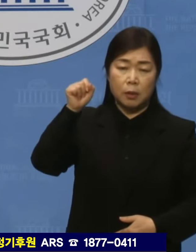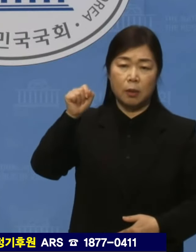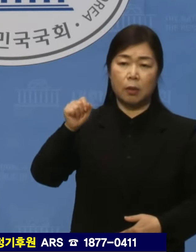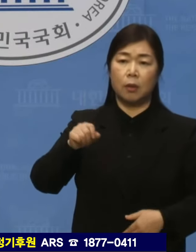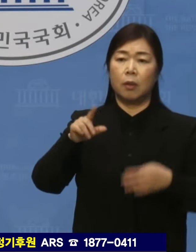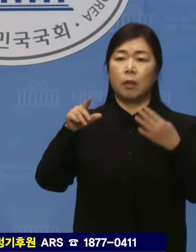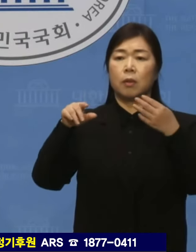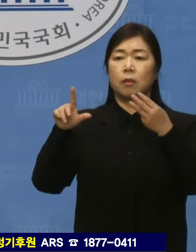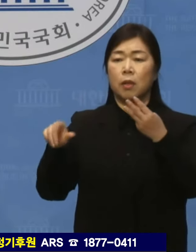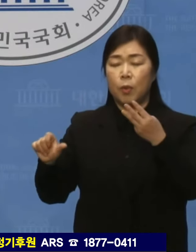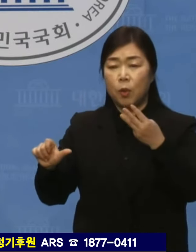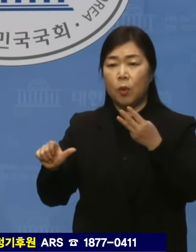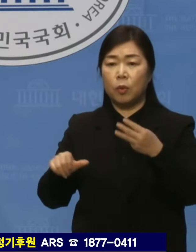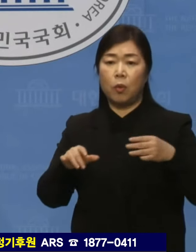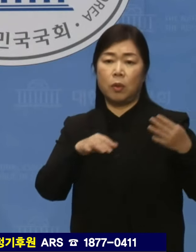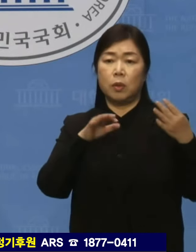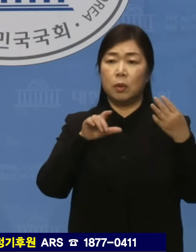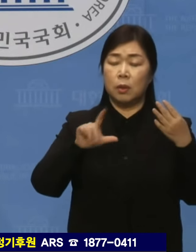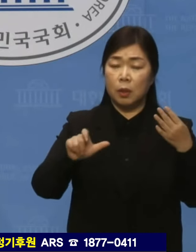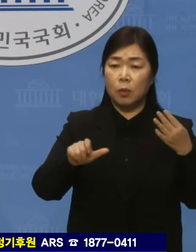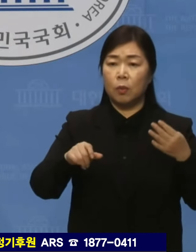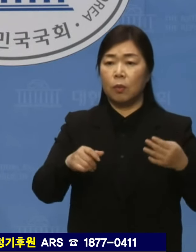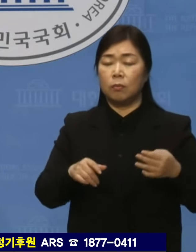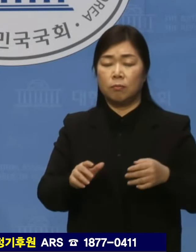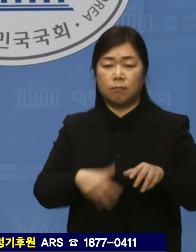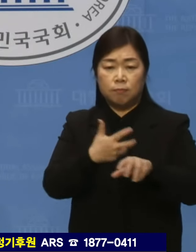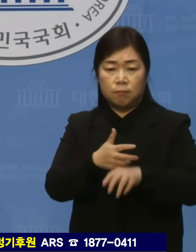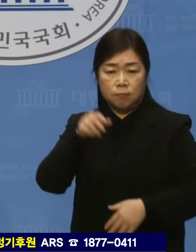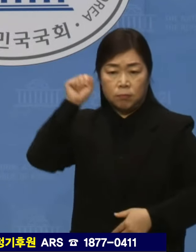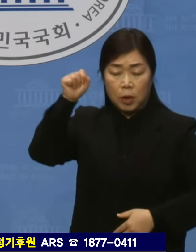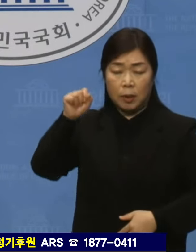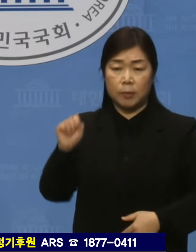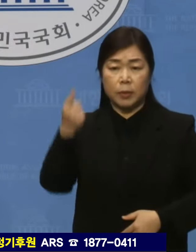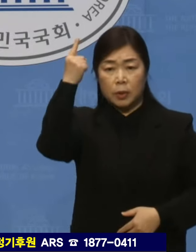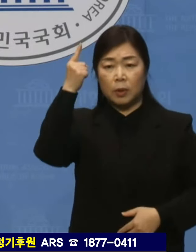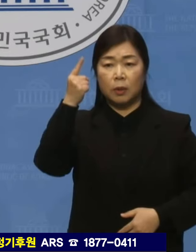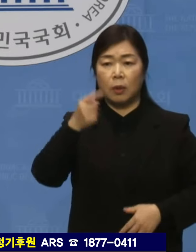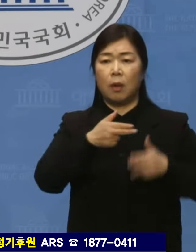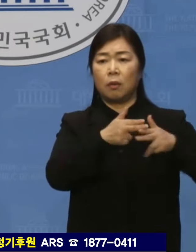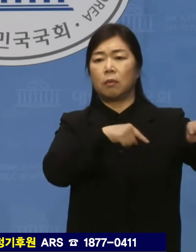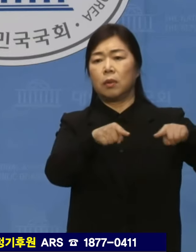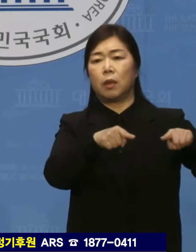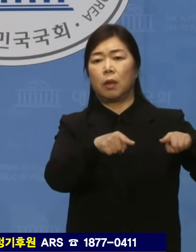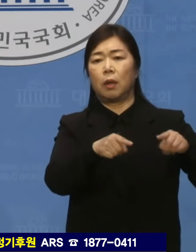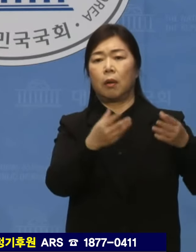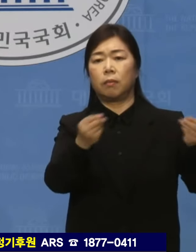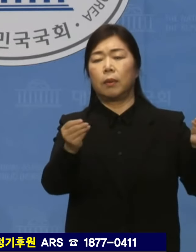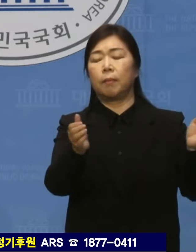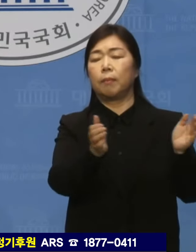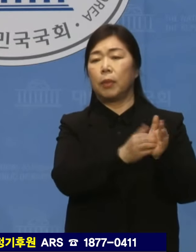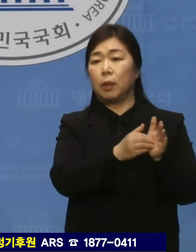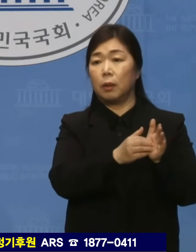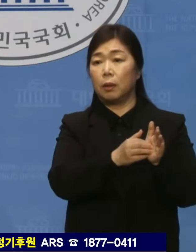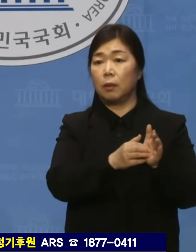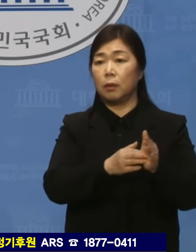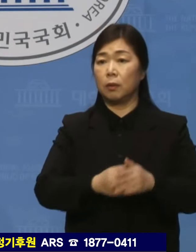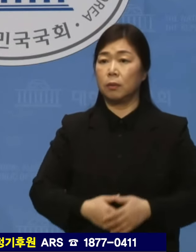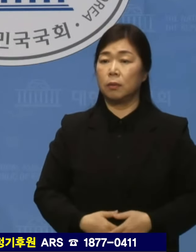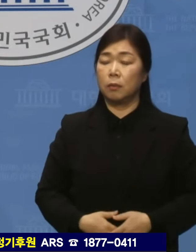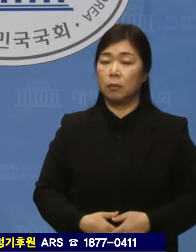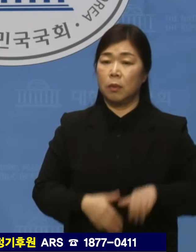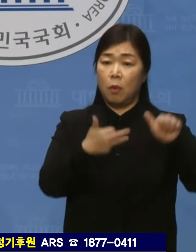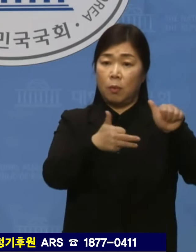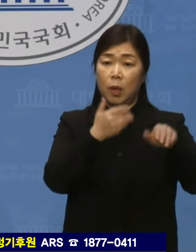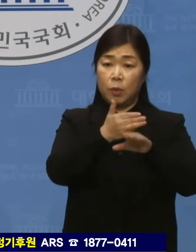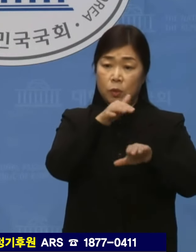4.19 혁명의 도화선이 되어 마침내 부패한 독재권력의 종식을 가져왔습니다. 5.18